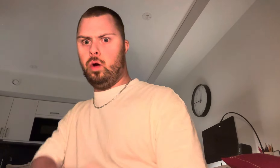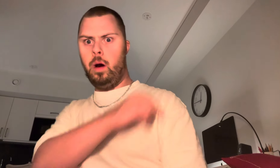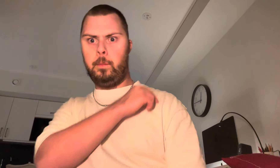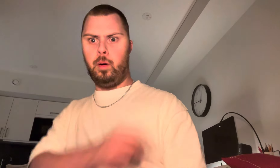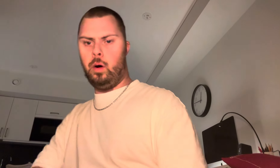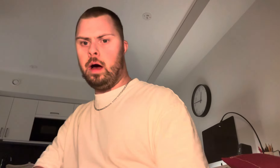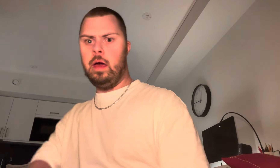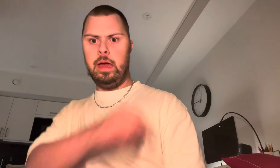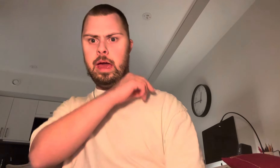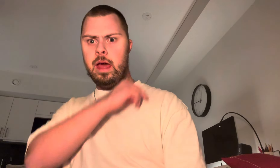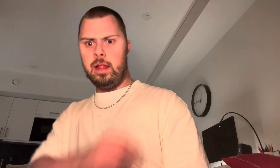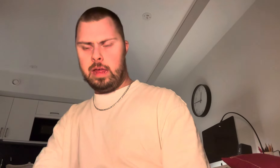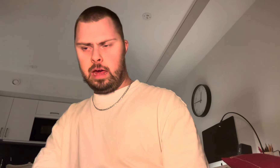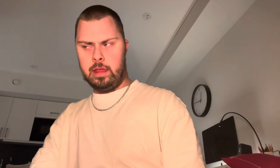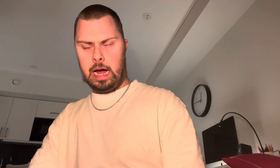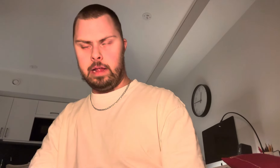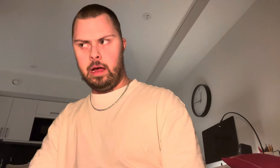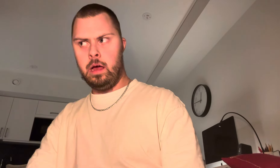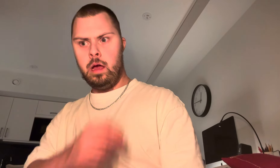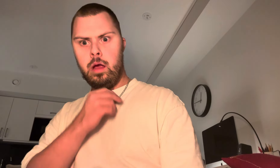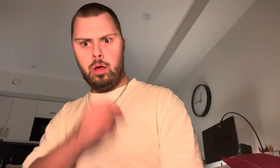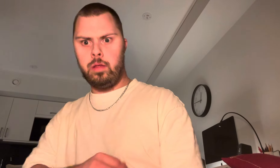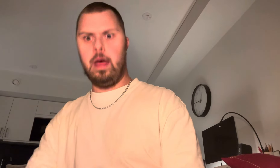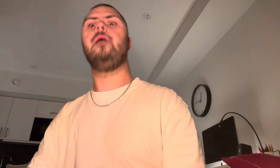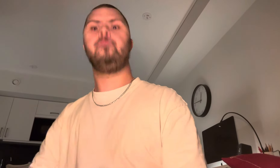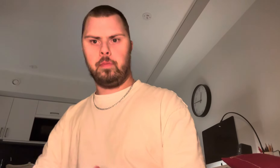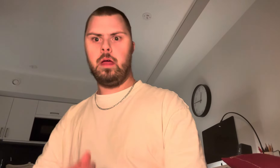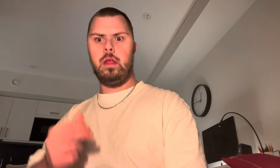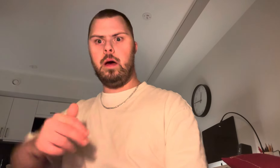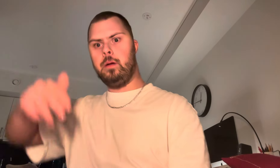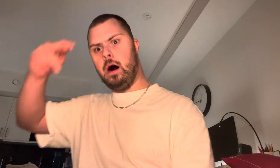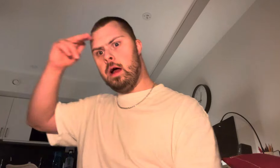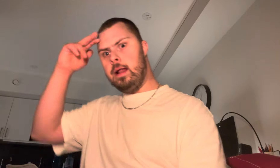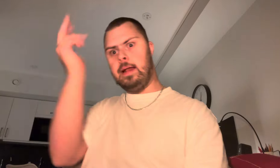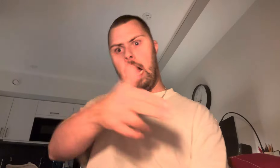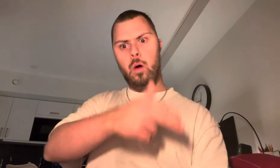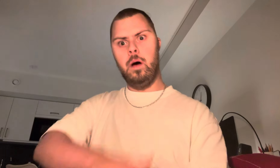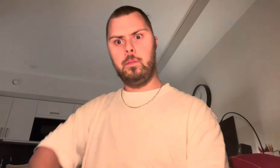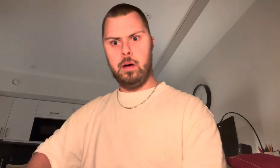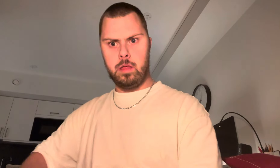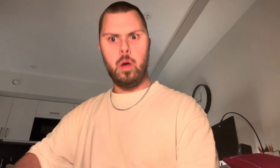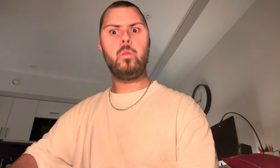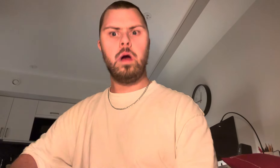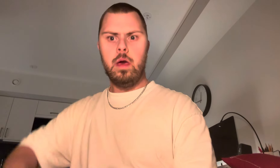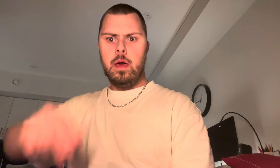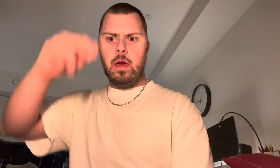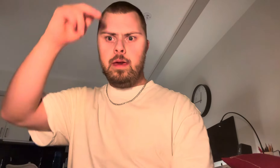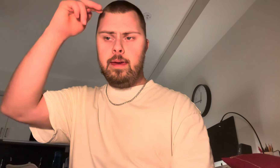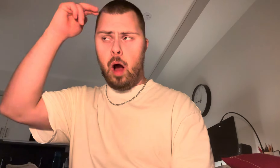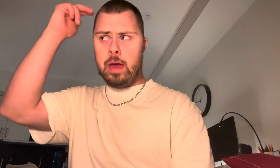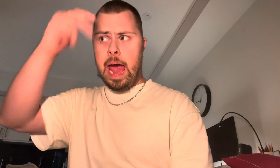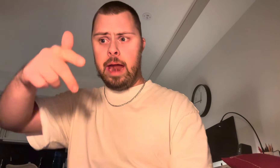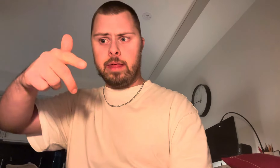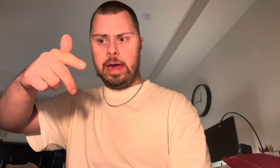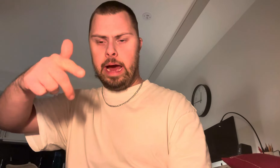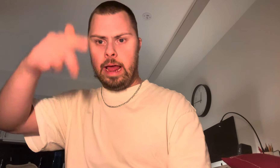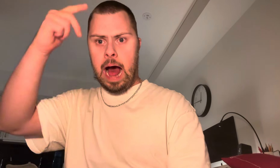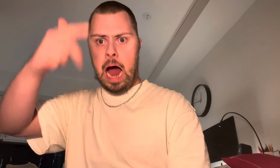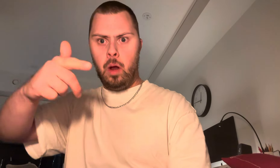på i tisdagen. Just det. Det är bra. Ciao. Puss. Jag älskar dig att jag